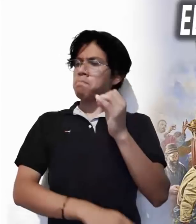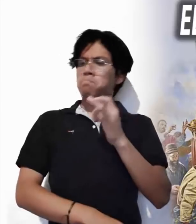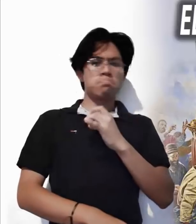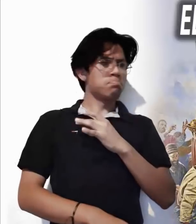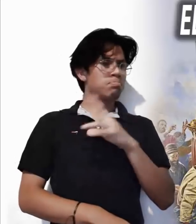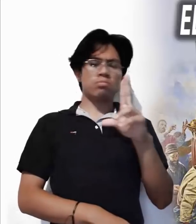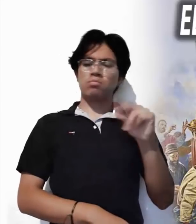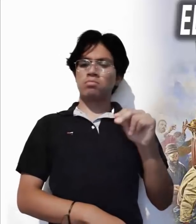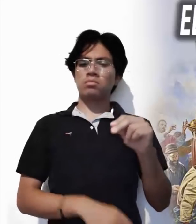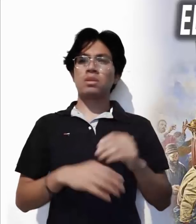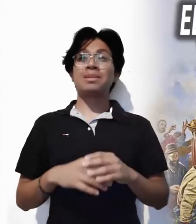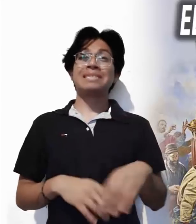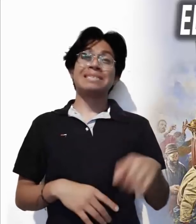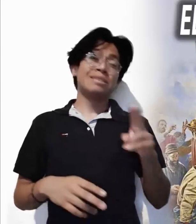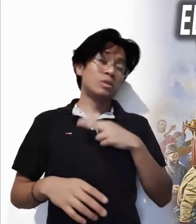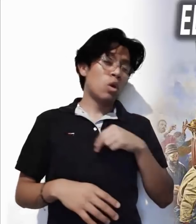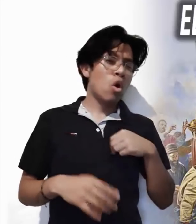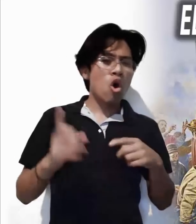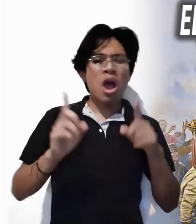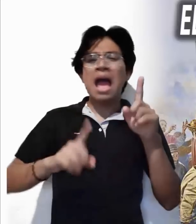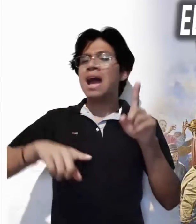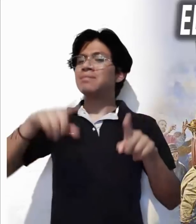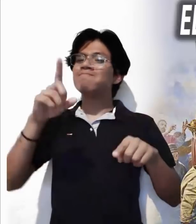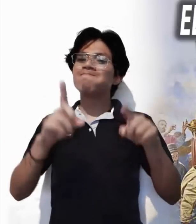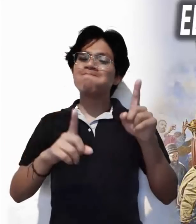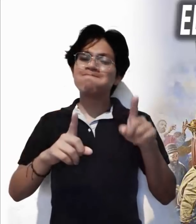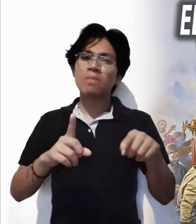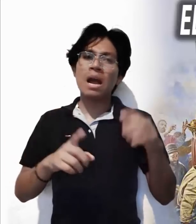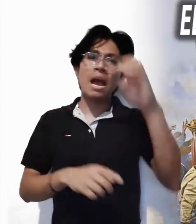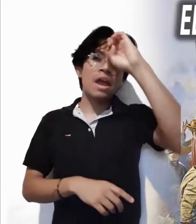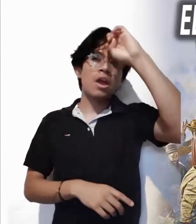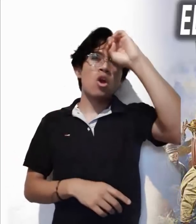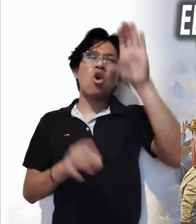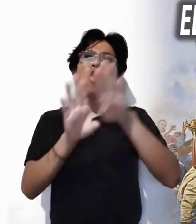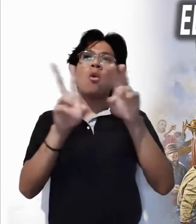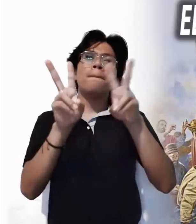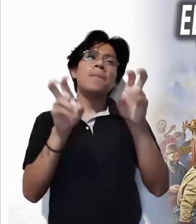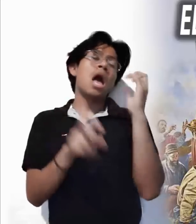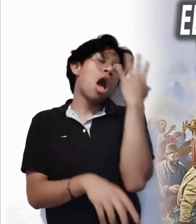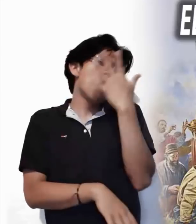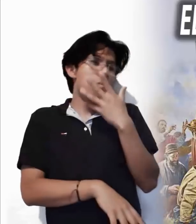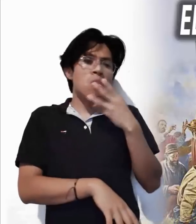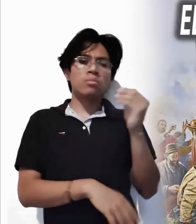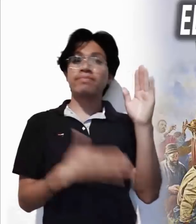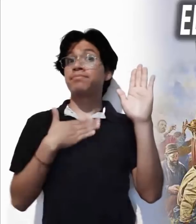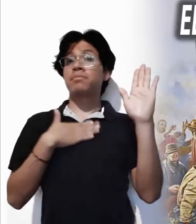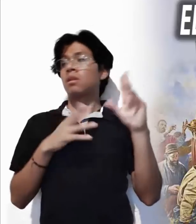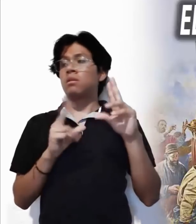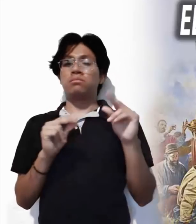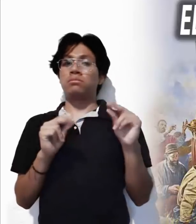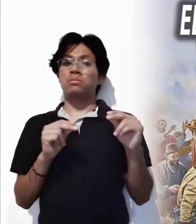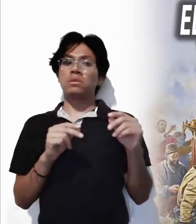componendas. Me temo que nosotros muchas veces hemos hecho del Evangelio un tema dulzón, sin